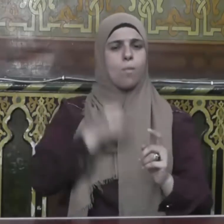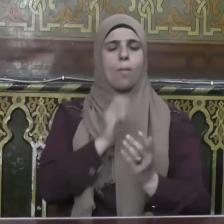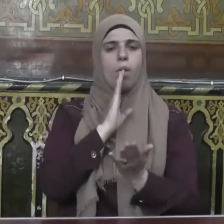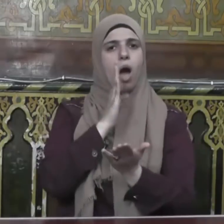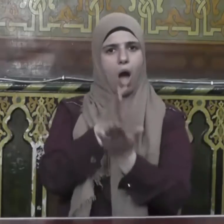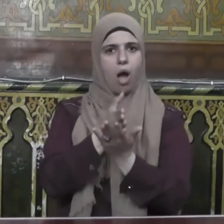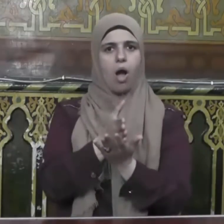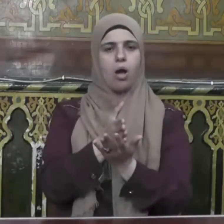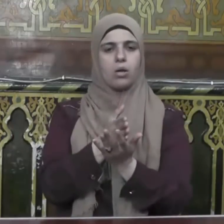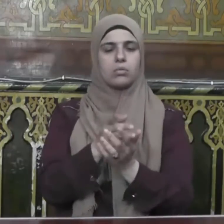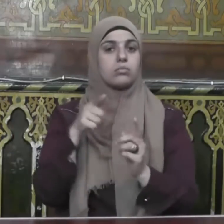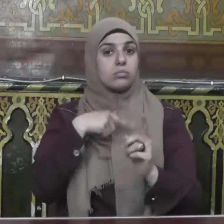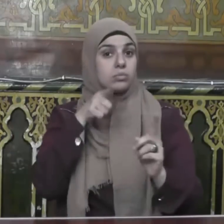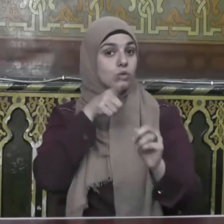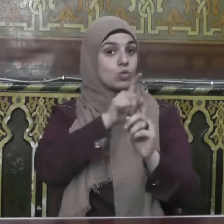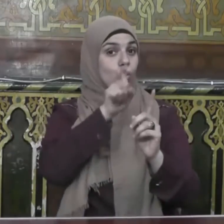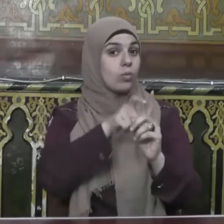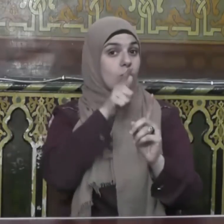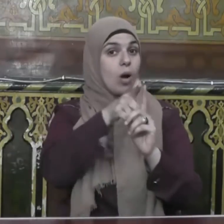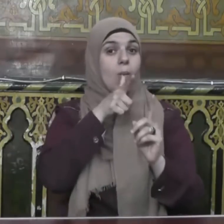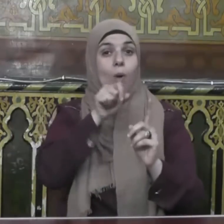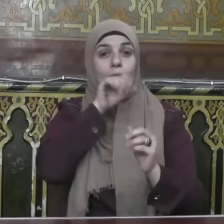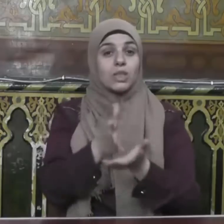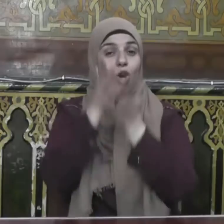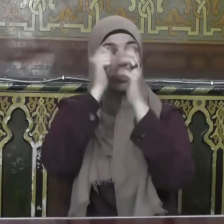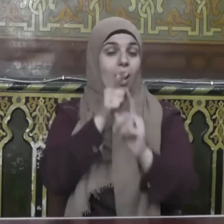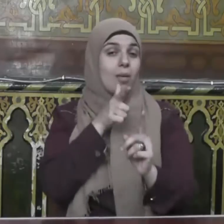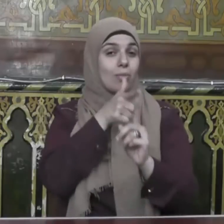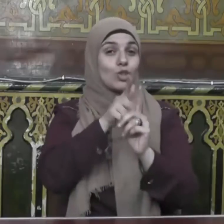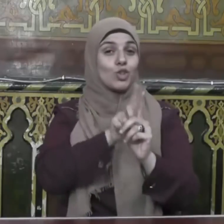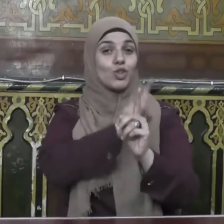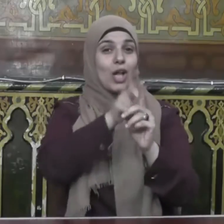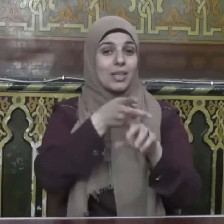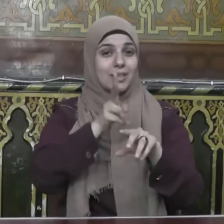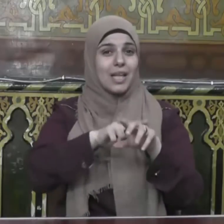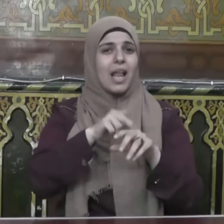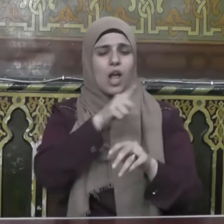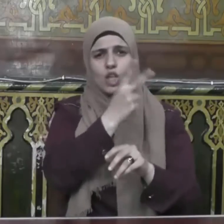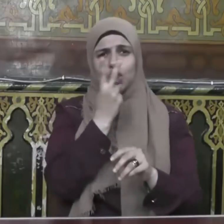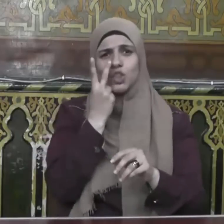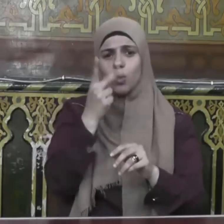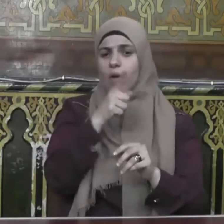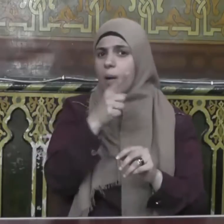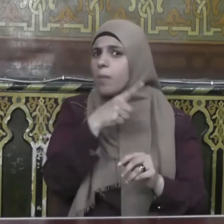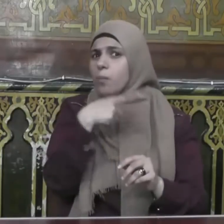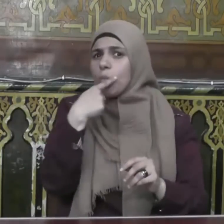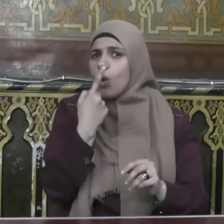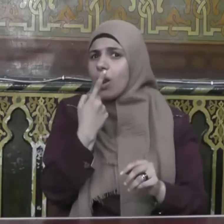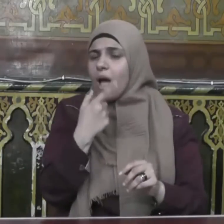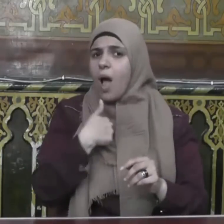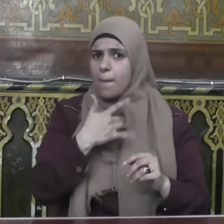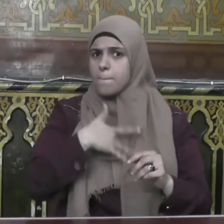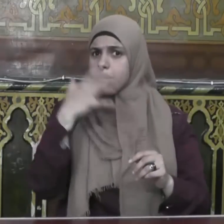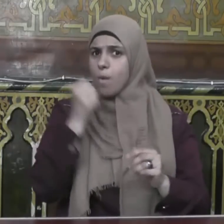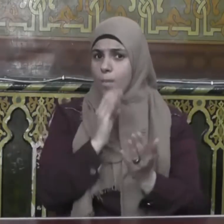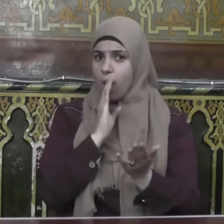قال فقال رسول الله صلى الله عليه وسلم انظر ما تقول فإن لكل حق